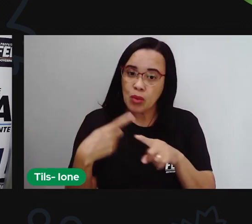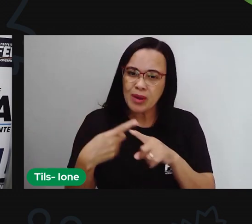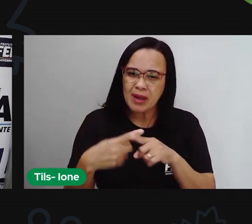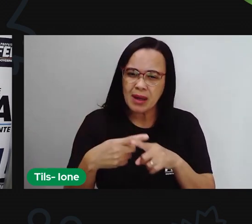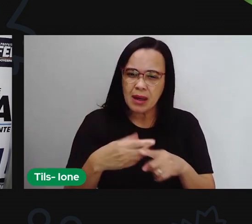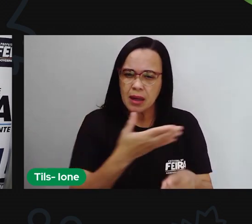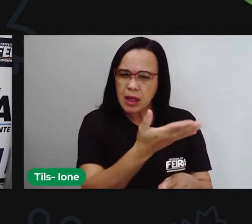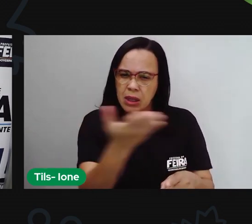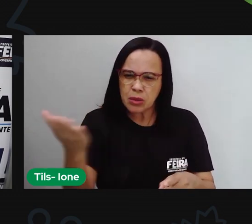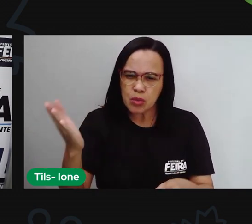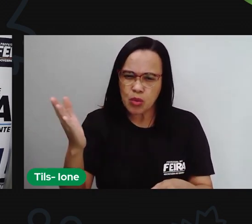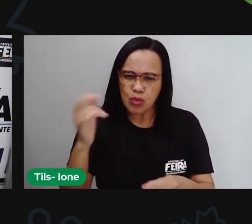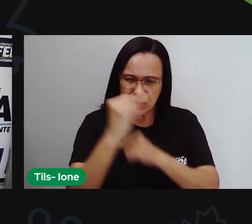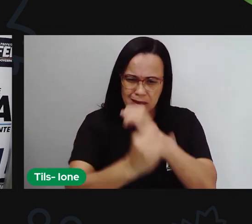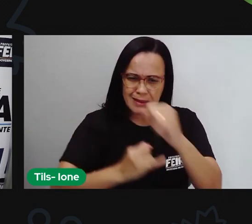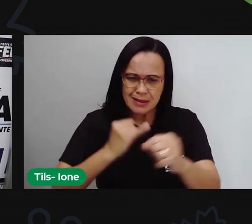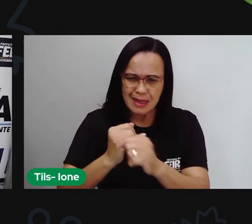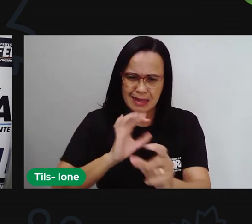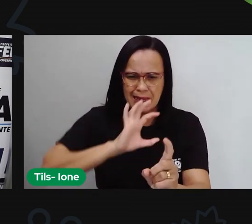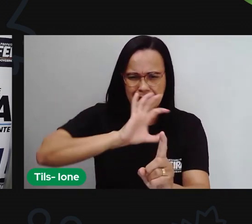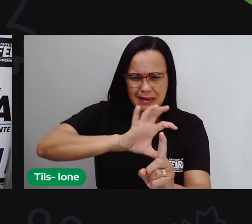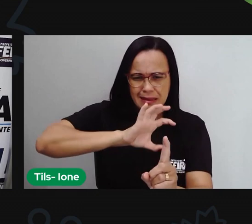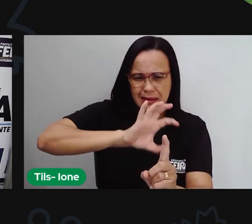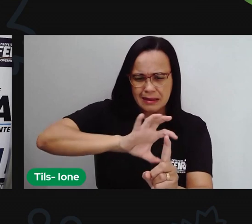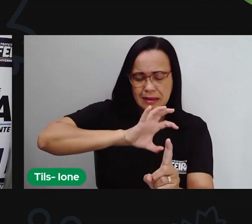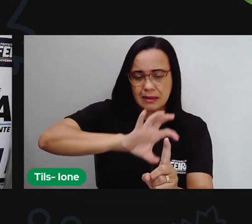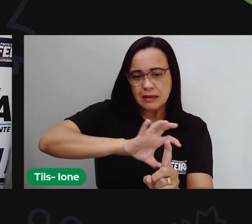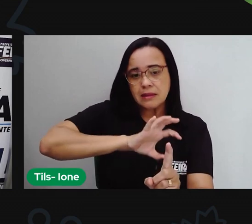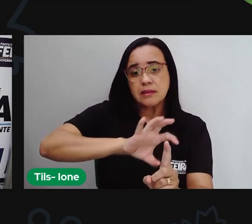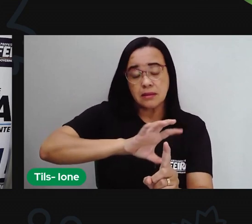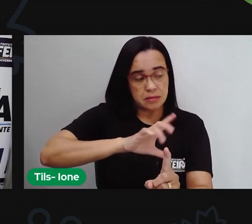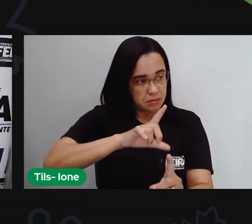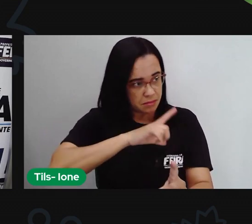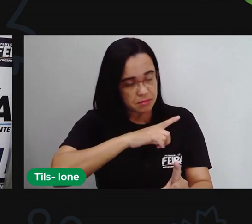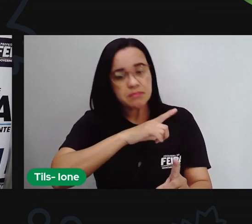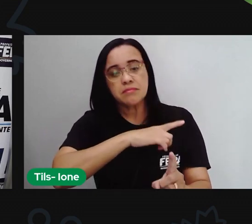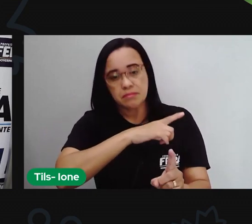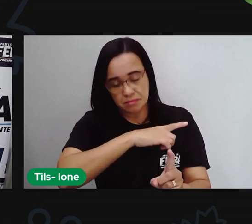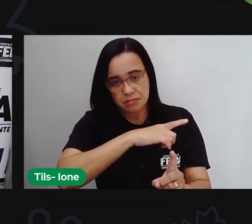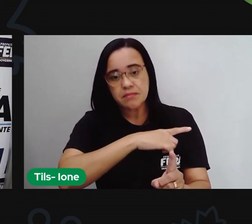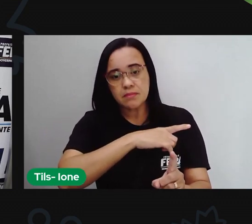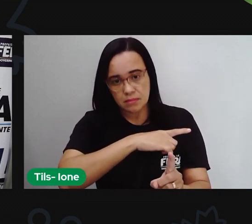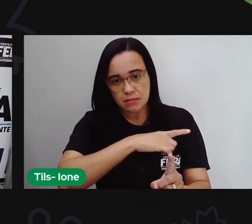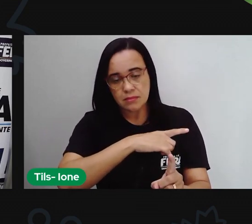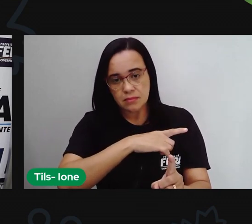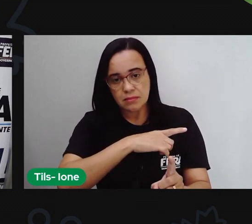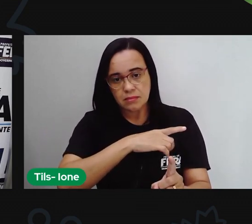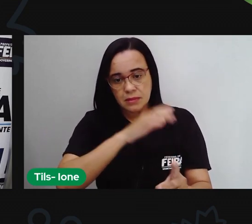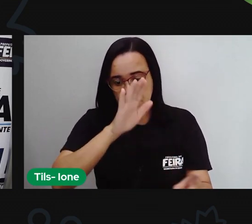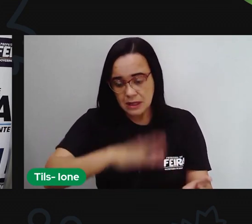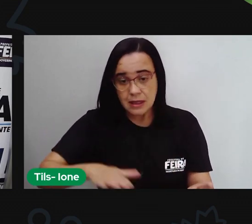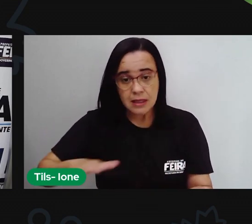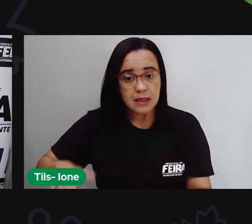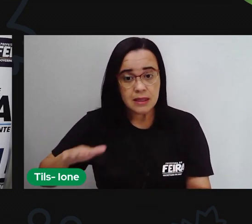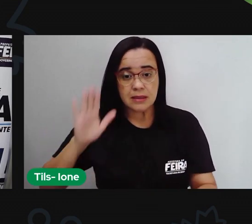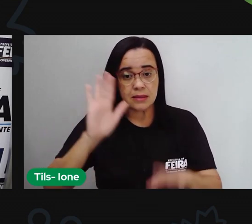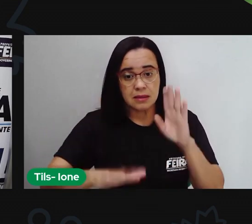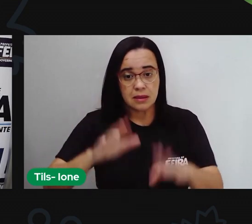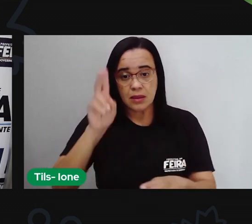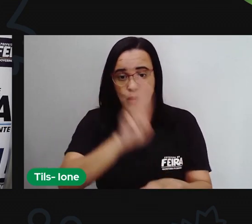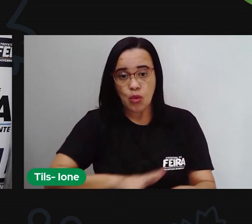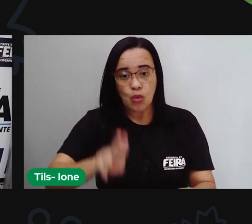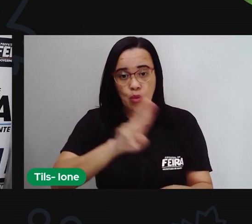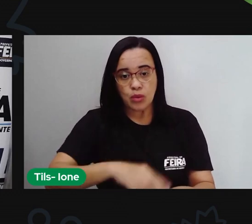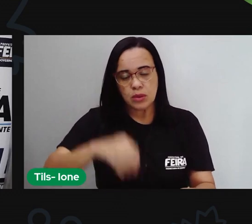negativas que determinadas pessoas podem aí fazer com crianças estar utilizando a internet